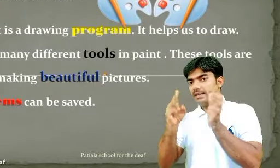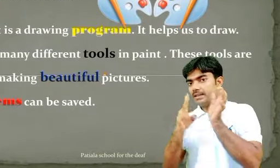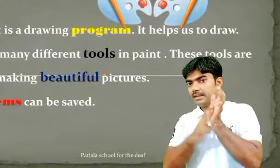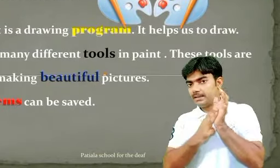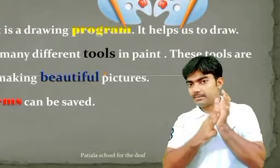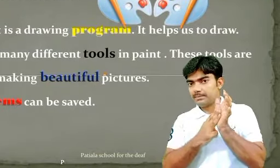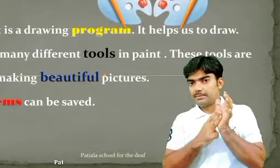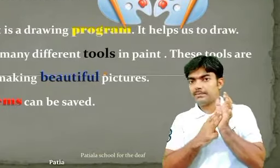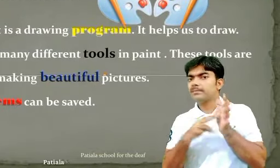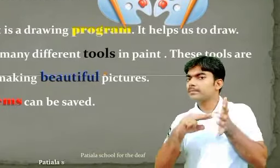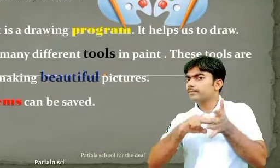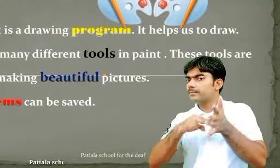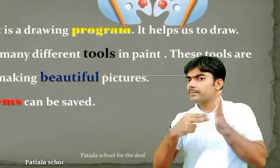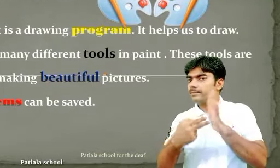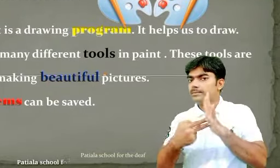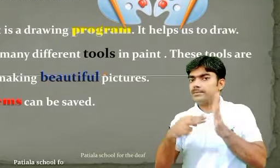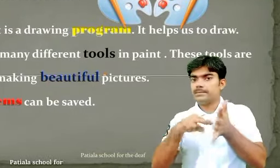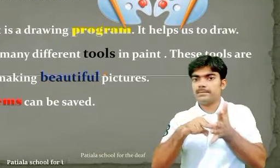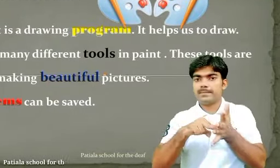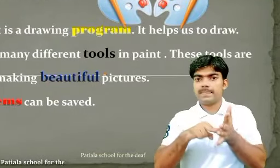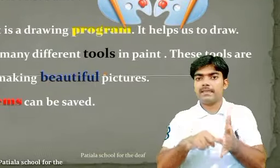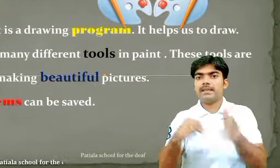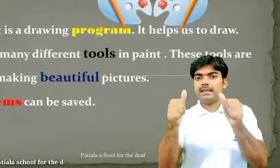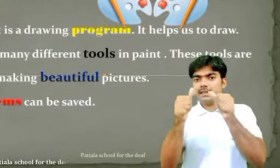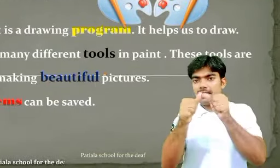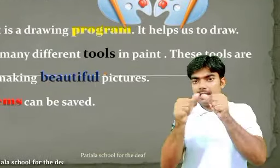It helps us to draw